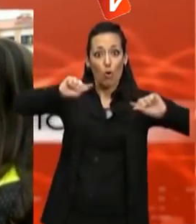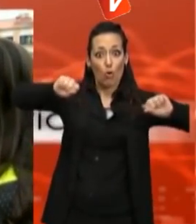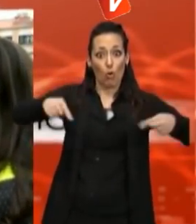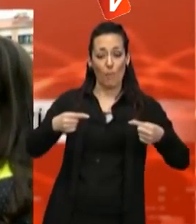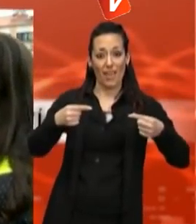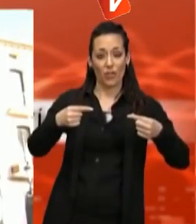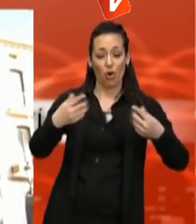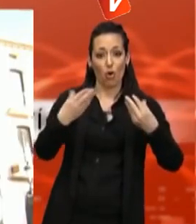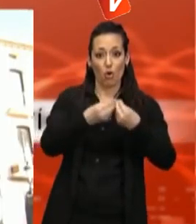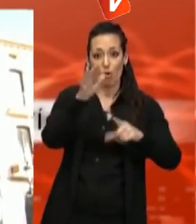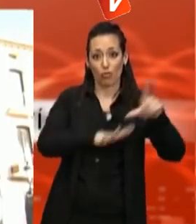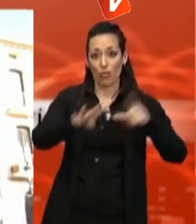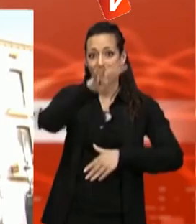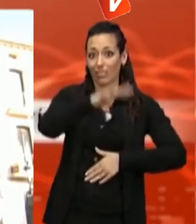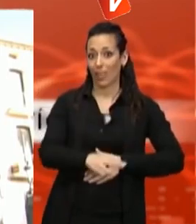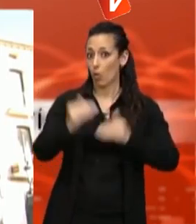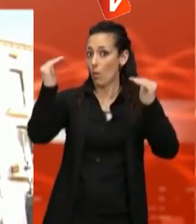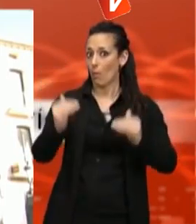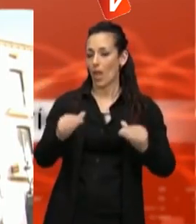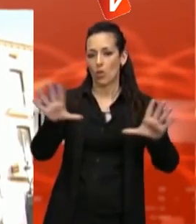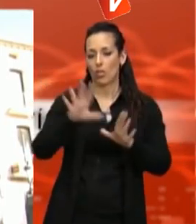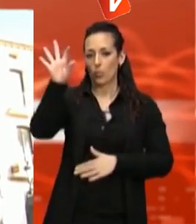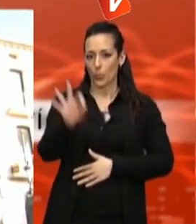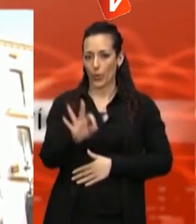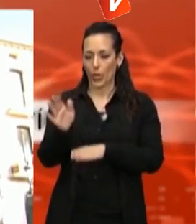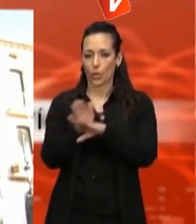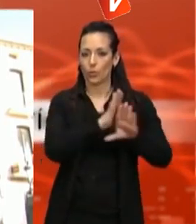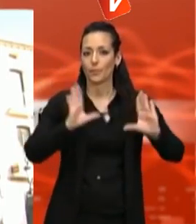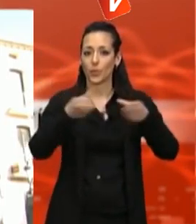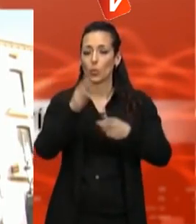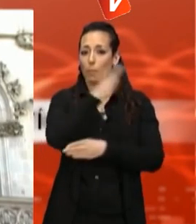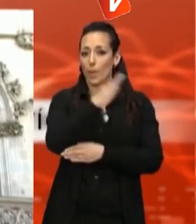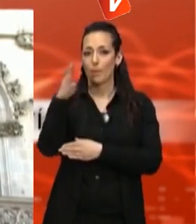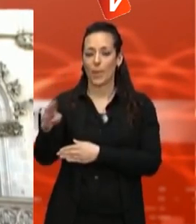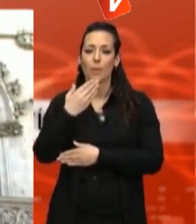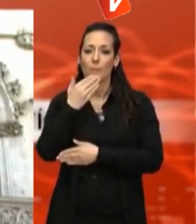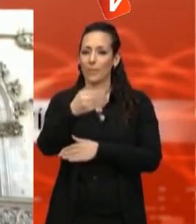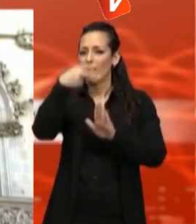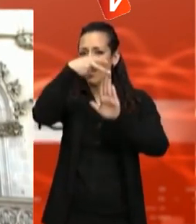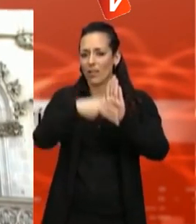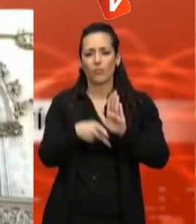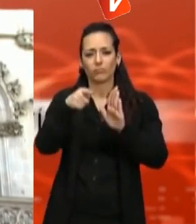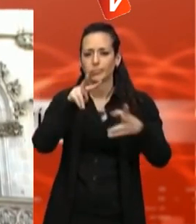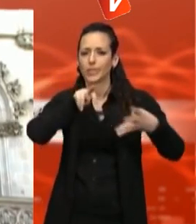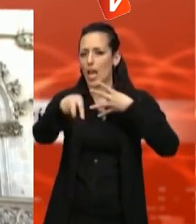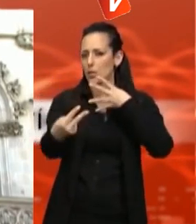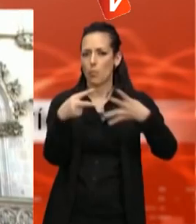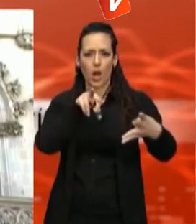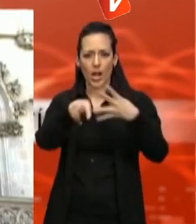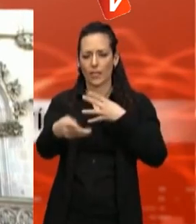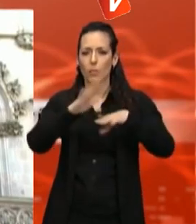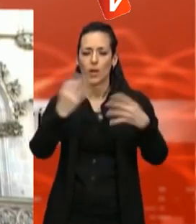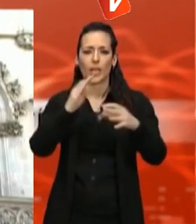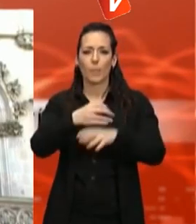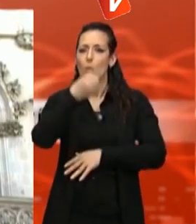disminució del 10%. Pel que fa al PP, la seva moció demana la redacció d'un reglament de transparència, accés a la informació pública i bon govern que